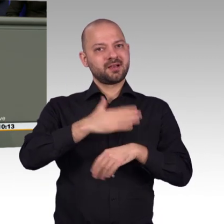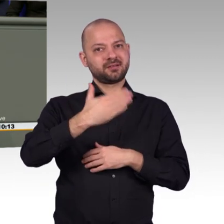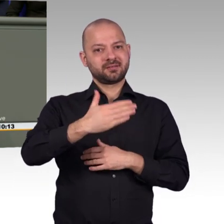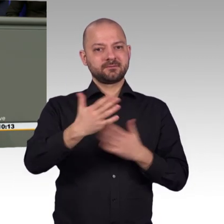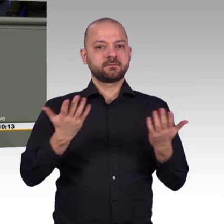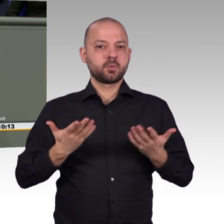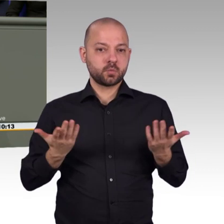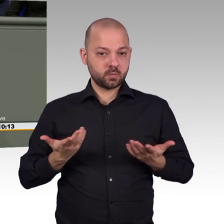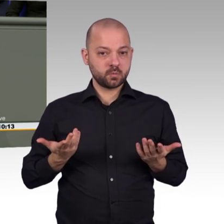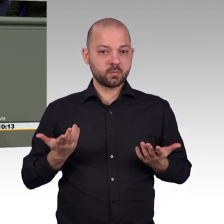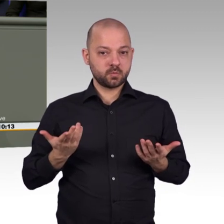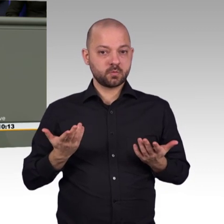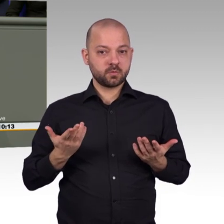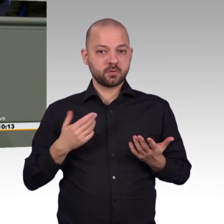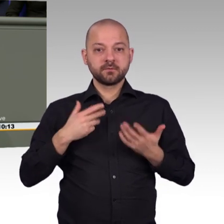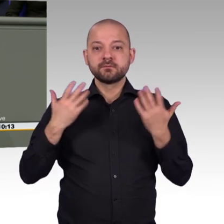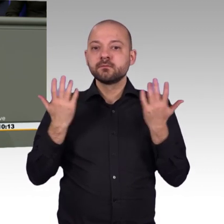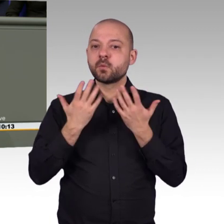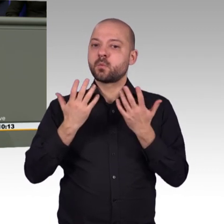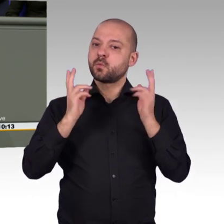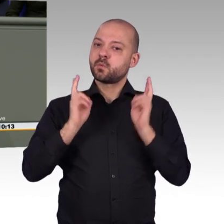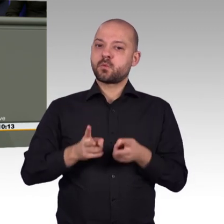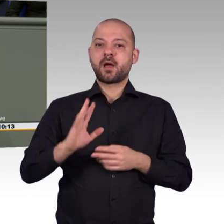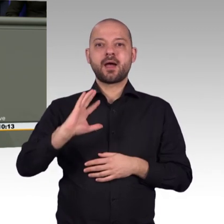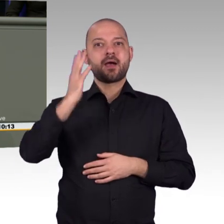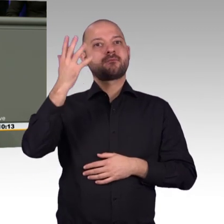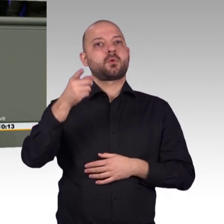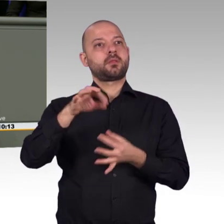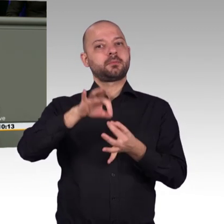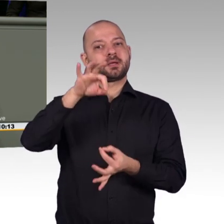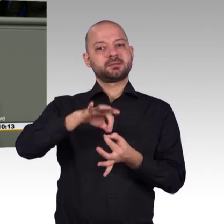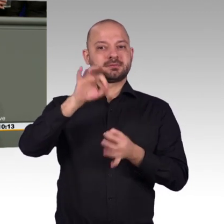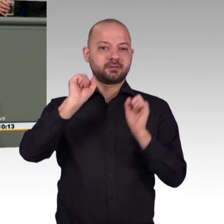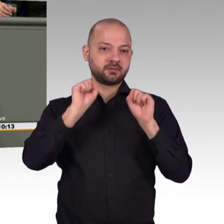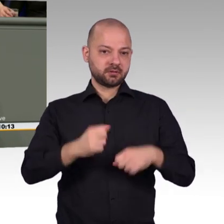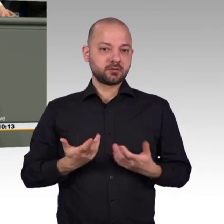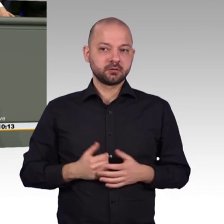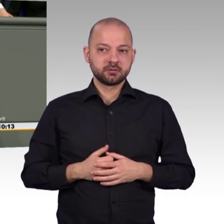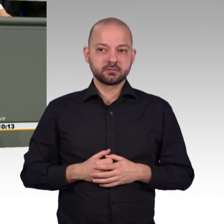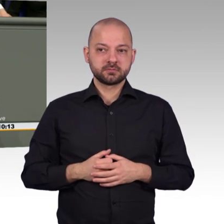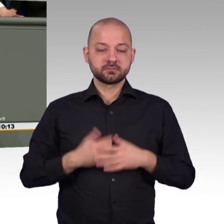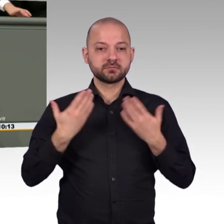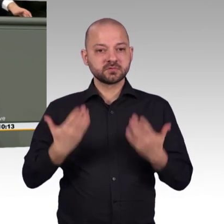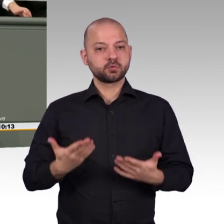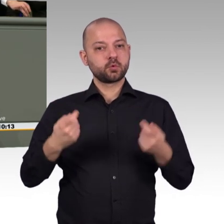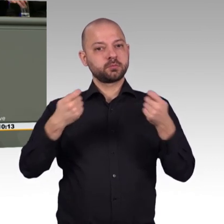Ein richtiger und vernünftiger Ansatz. Gleichwohl hat man jede Menge Fragezeichen vor den Augen, wenn man an die damit